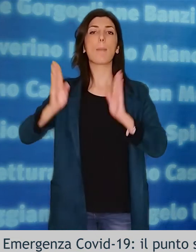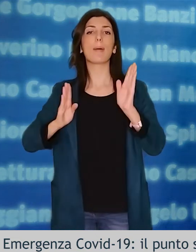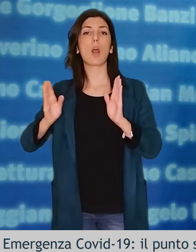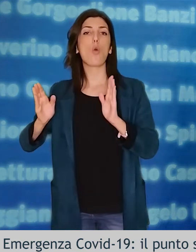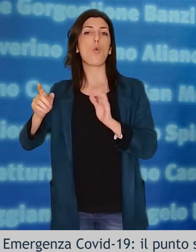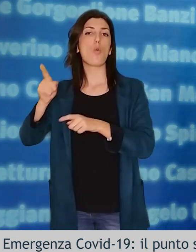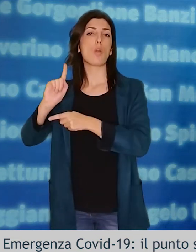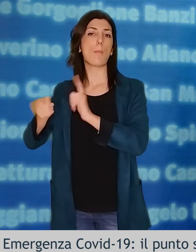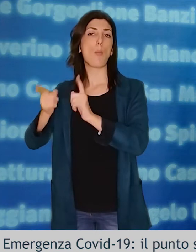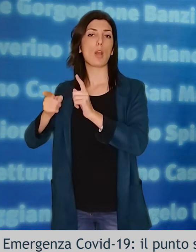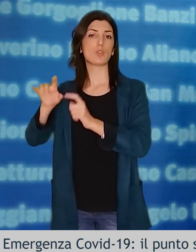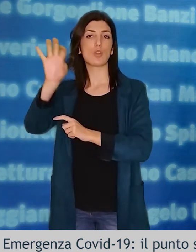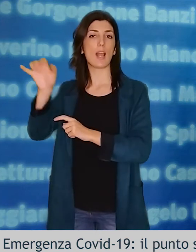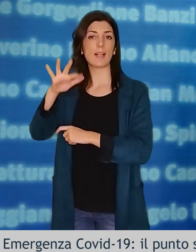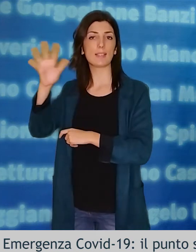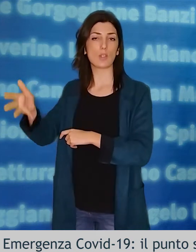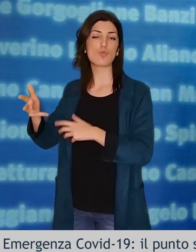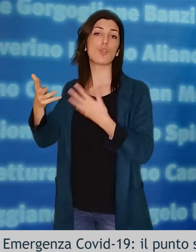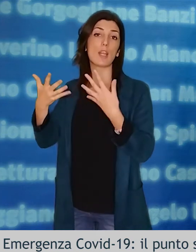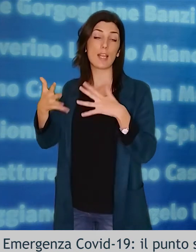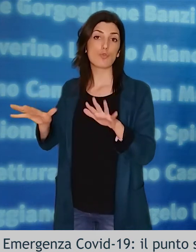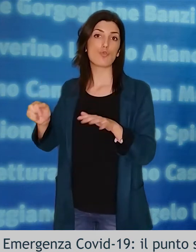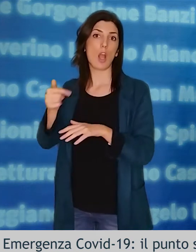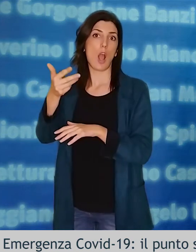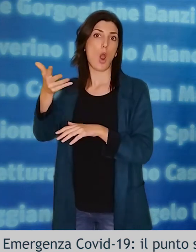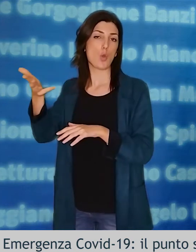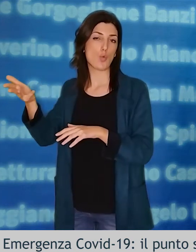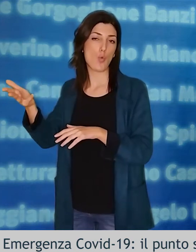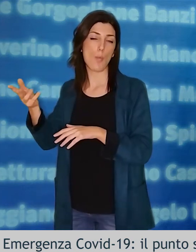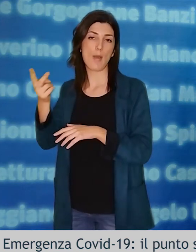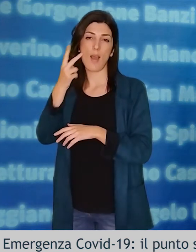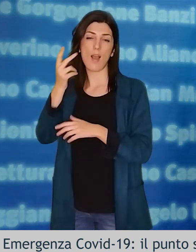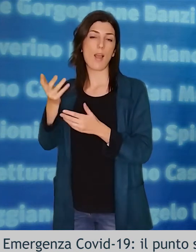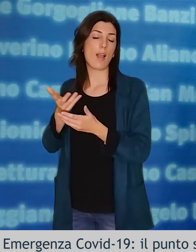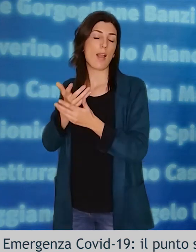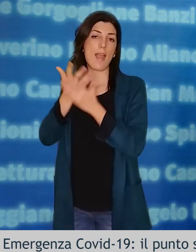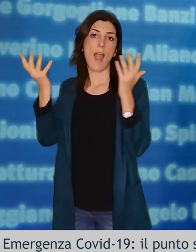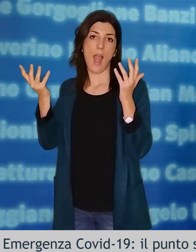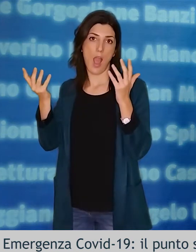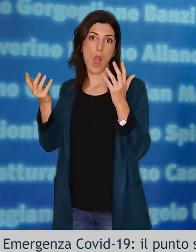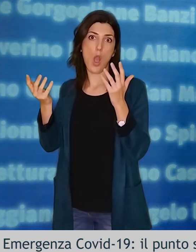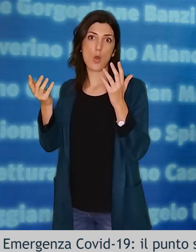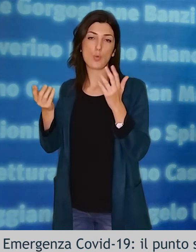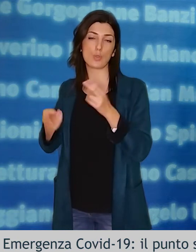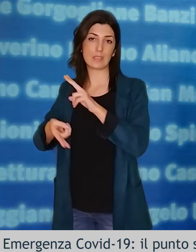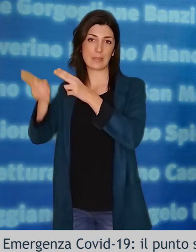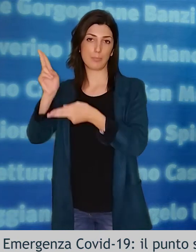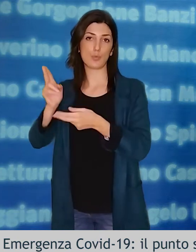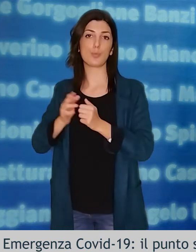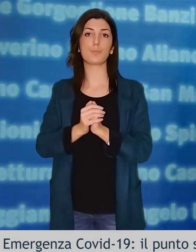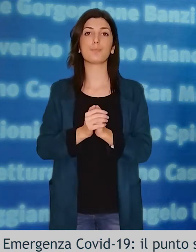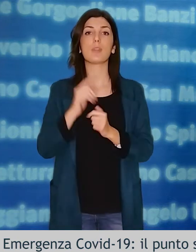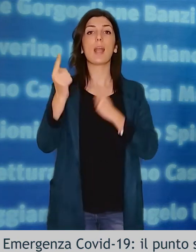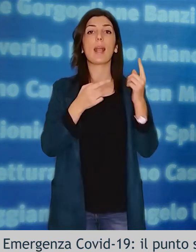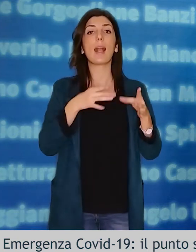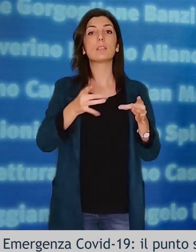di altre Regioni che hanno numeri ben più ragguardevoli. Per quanto riguarda i casi positivi